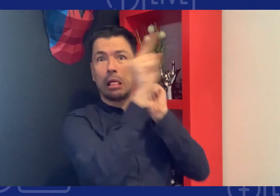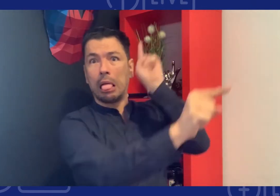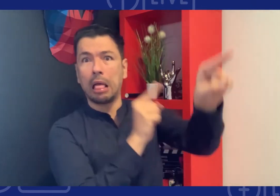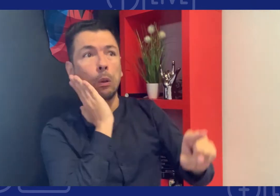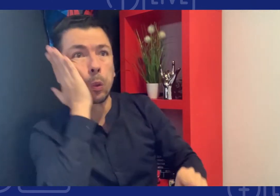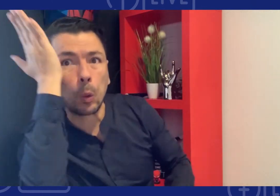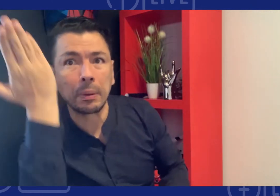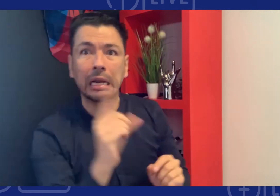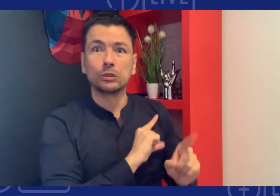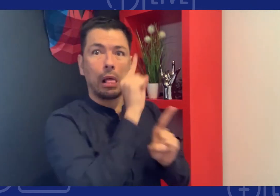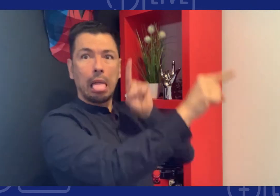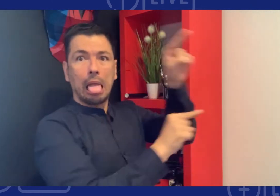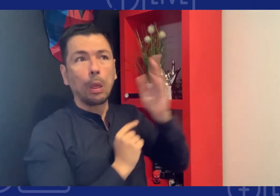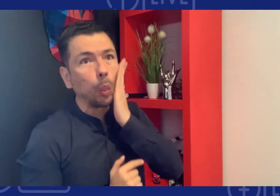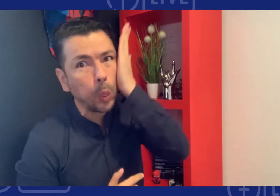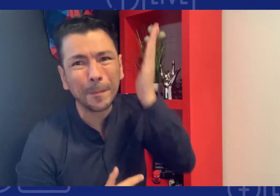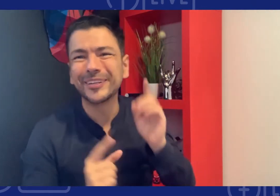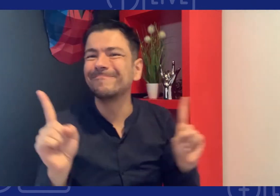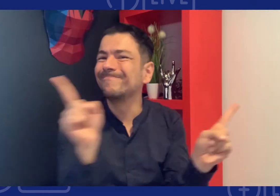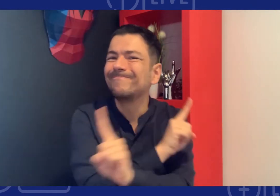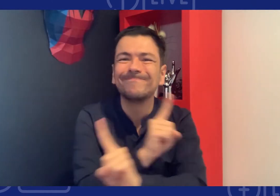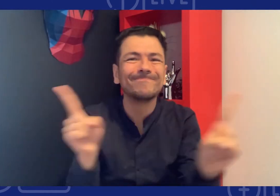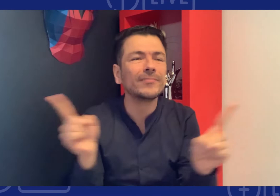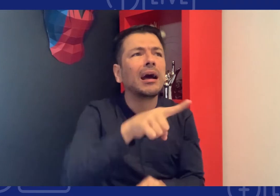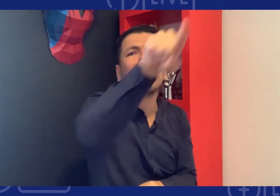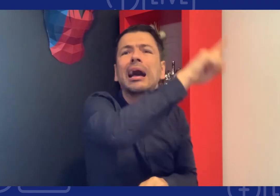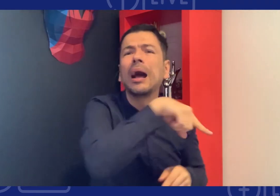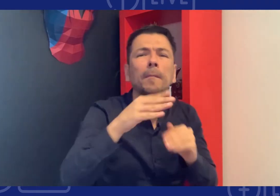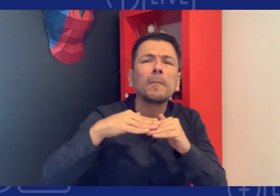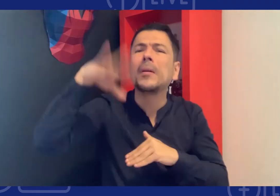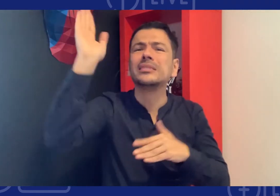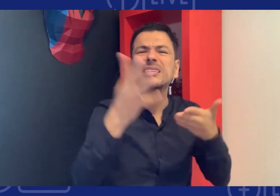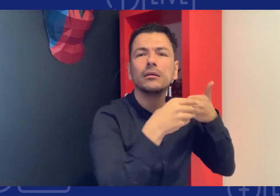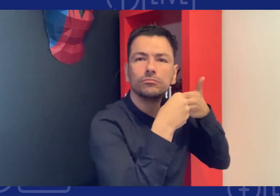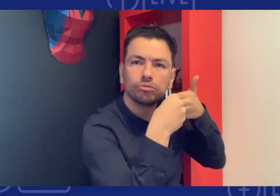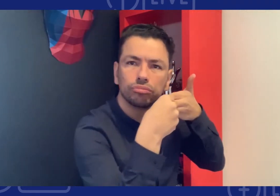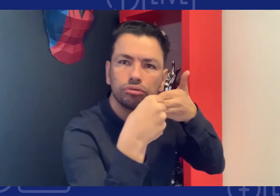ministerio educación que no hacen nada pero no estas entidades están más como asesoría y como guía